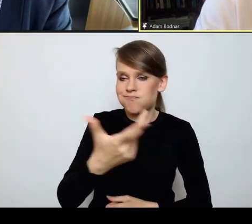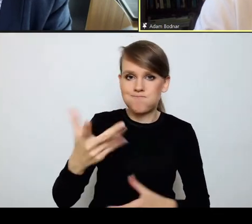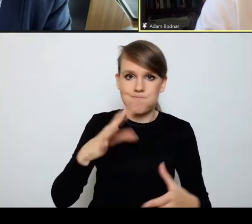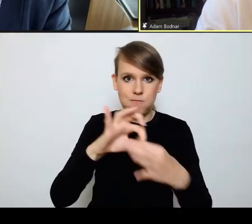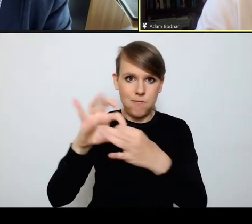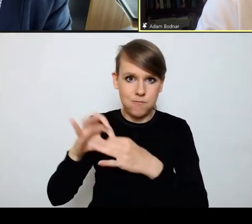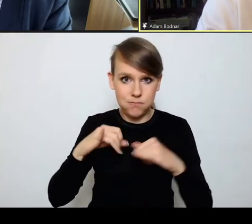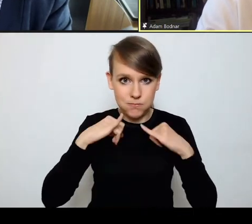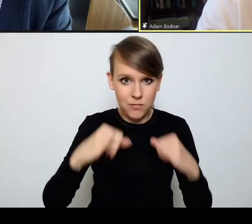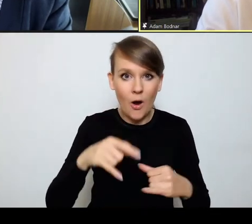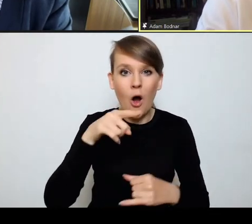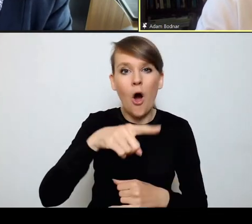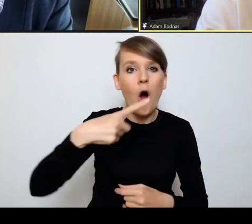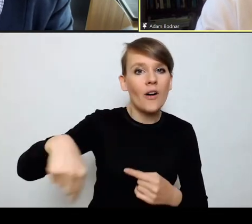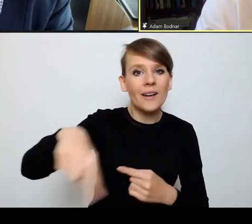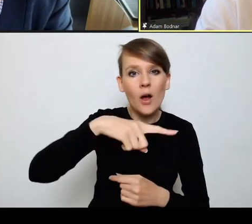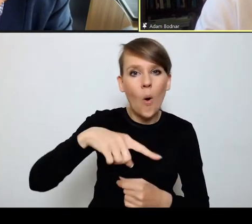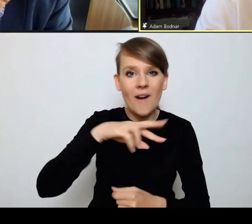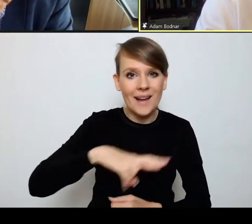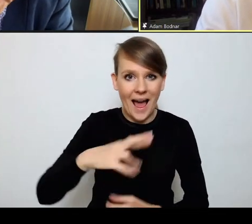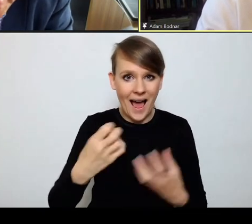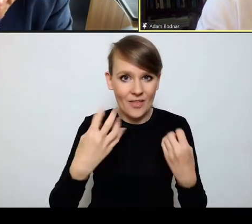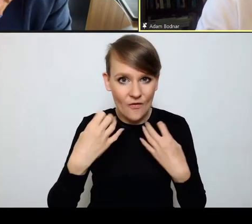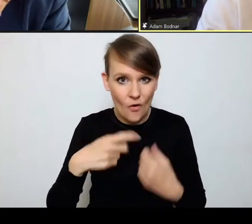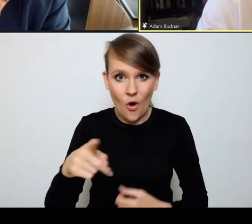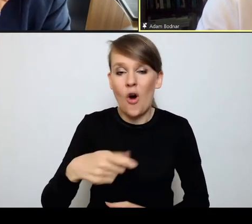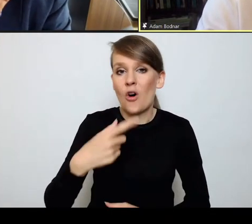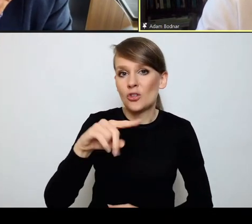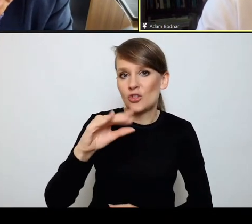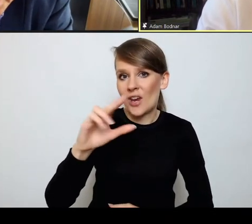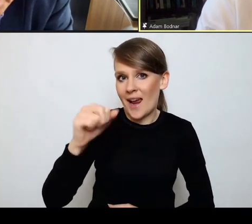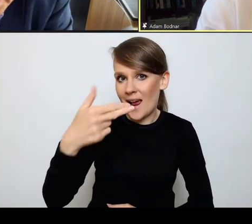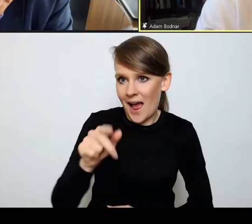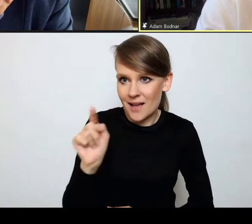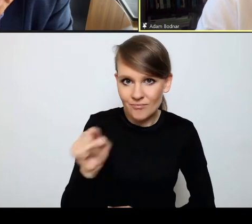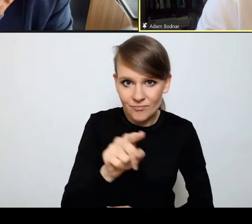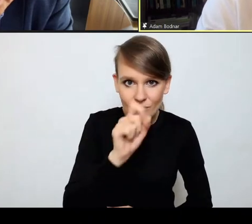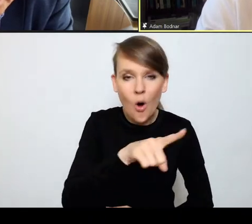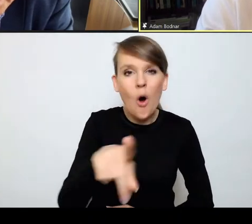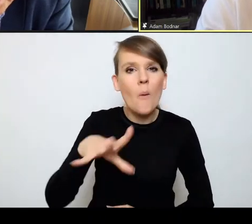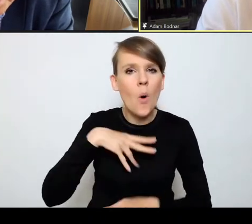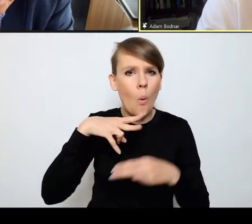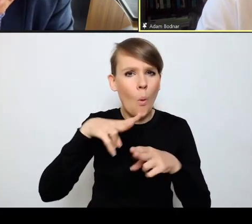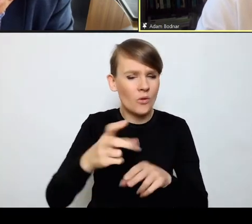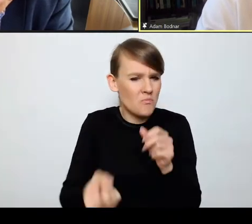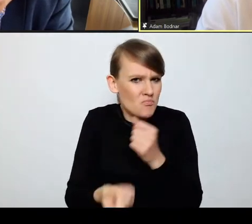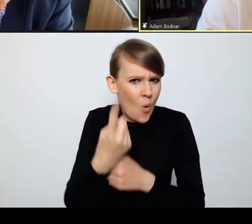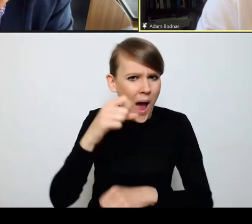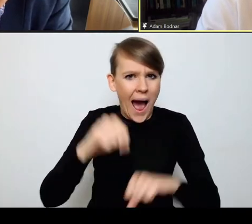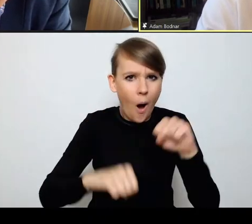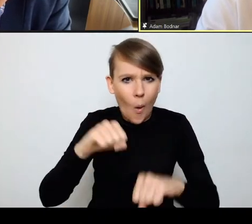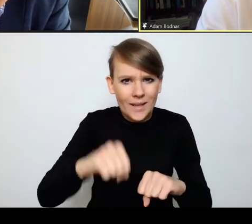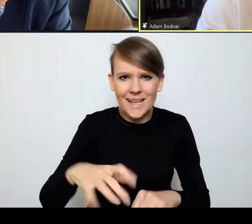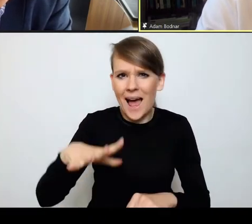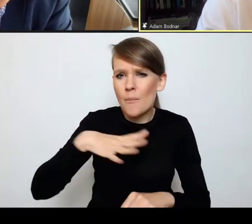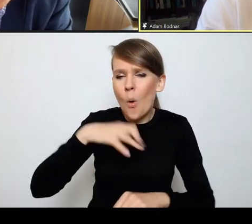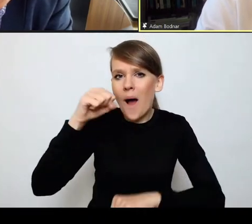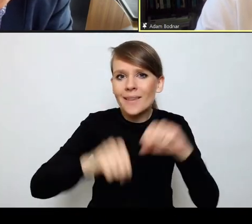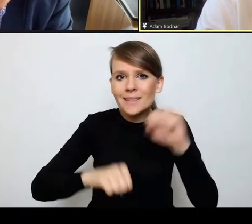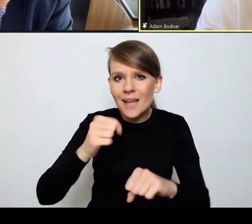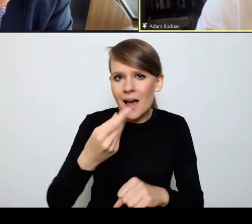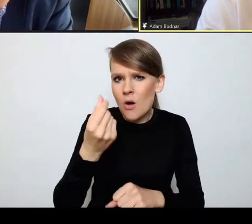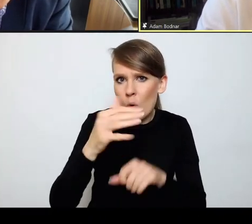Okręgowych Rad Adwokackich, którzy wzięli udział w takiej bardzo nietypowej aukcji, aukcji, w której wylicytowano naprawdę jakąś ogromną sumę